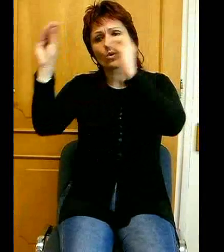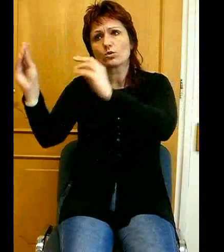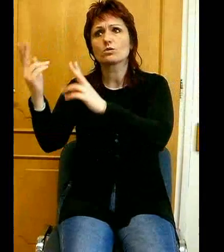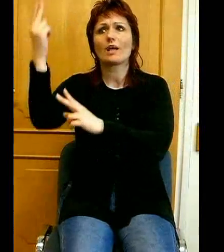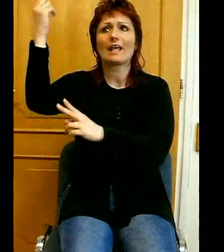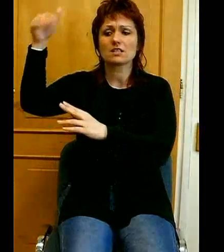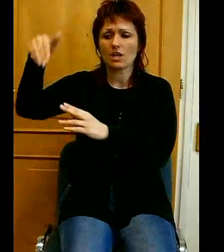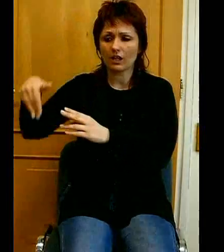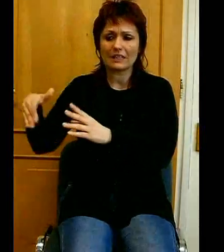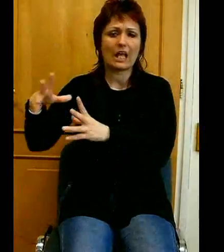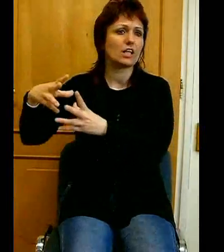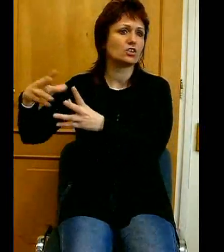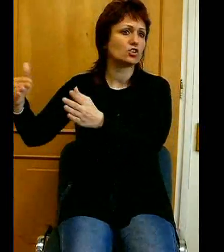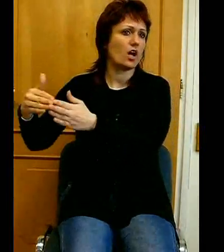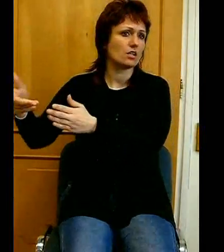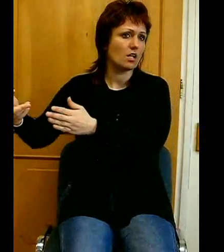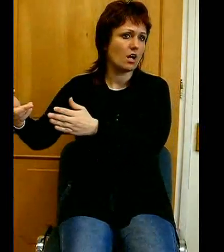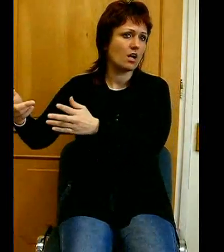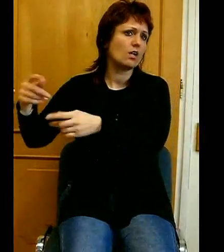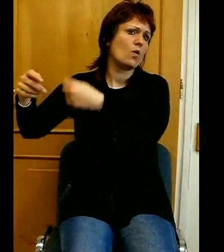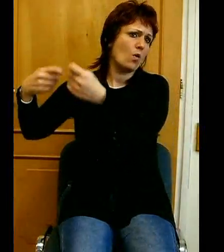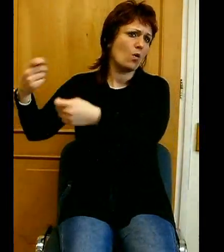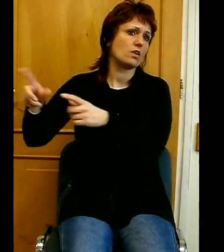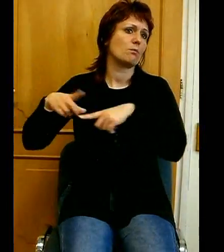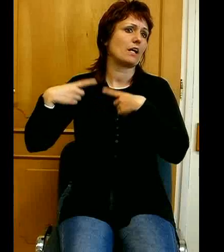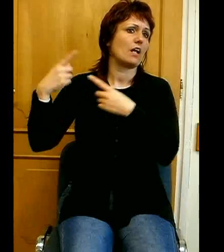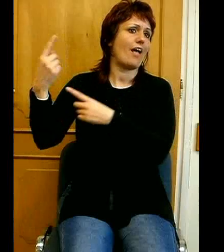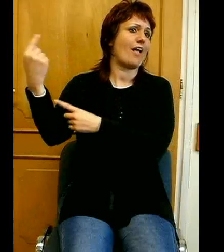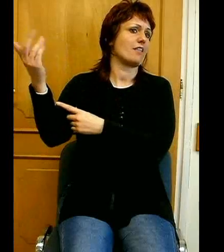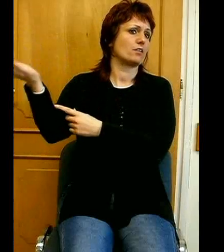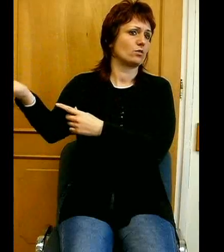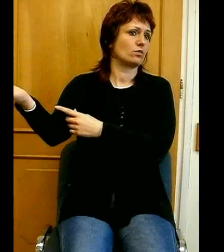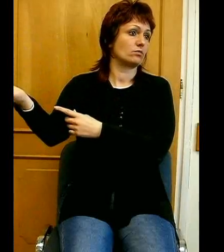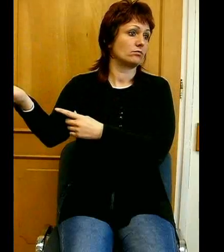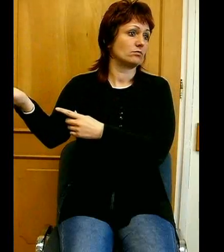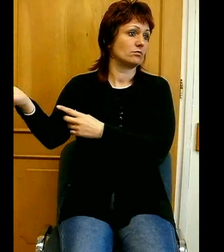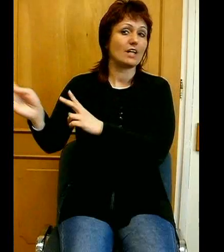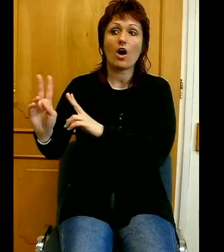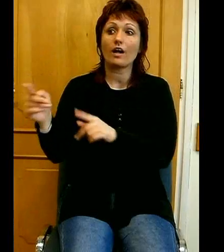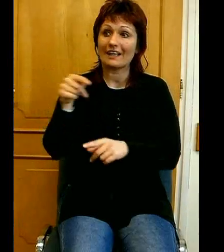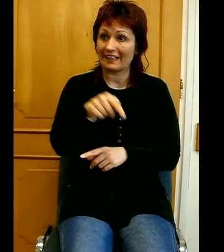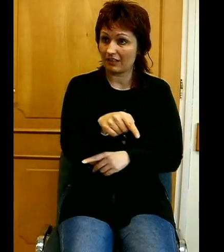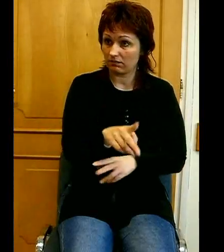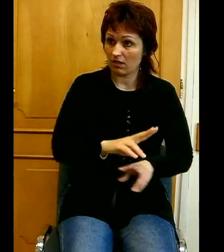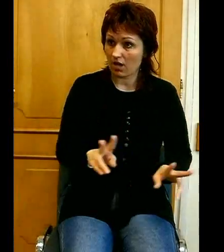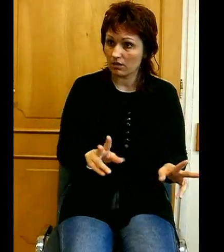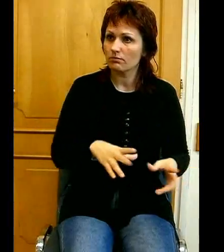és oldja meg az életét ott egyedül. De ha itt van, és élvezi ennek a működő közösségnek sok